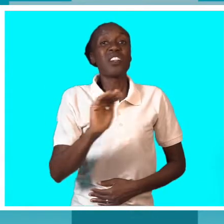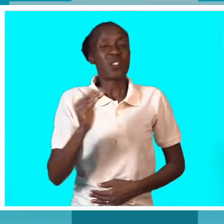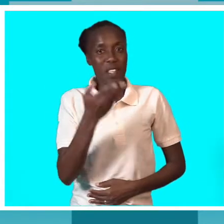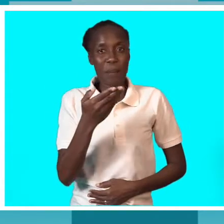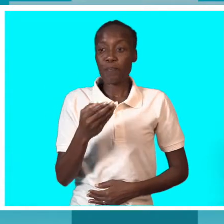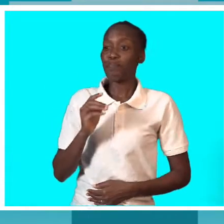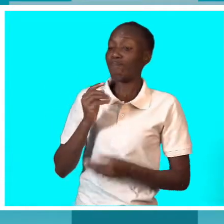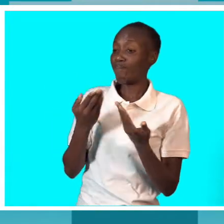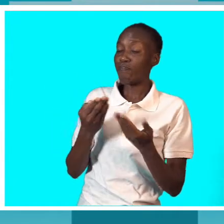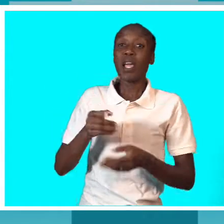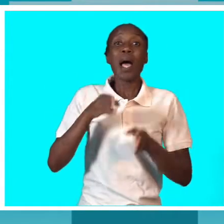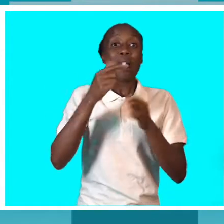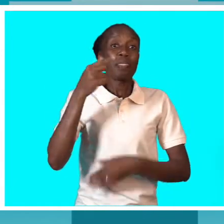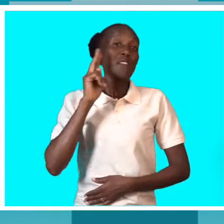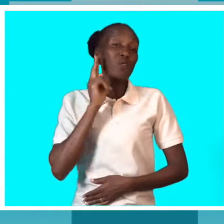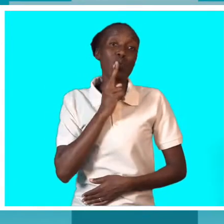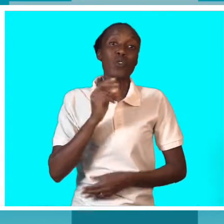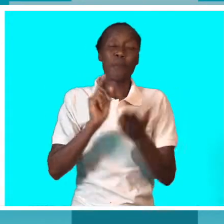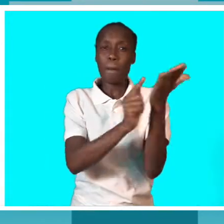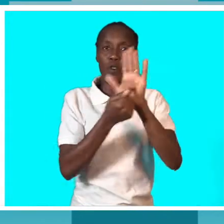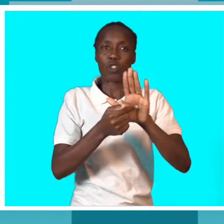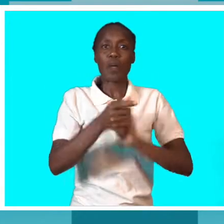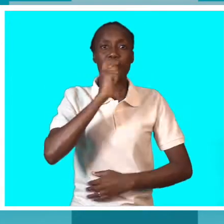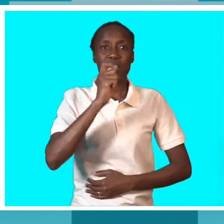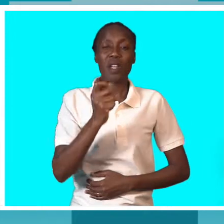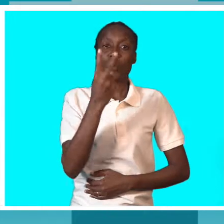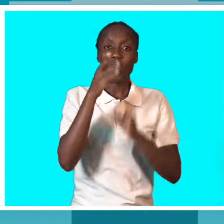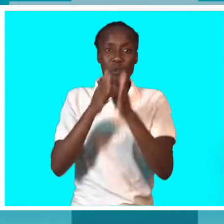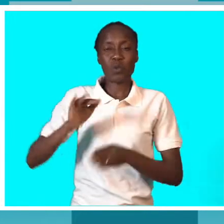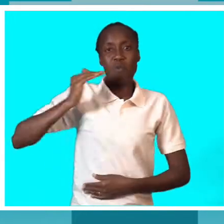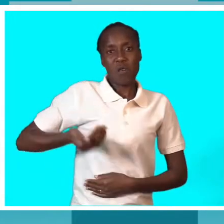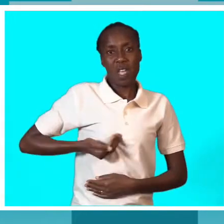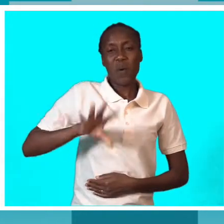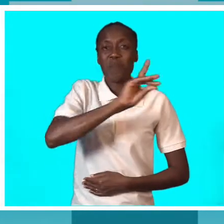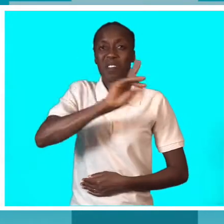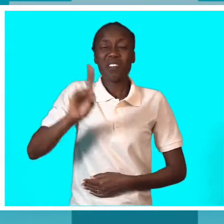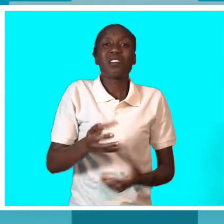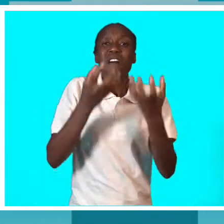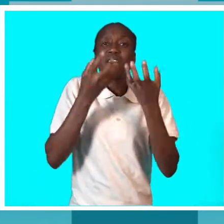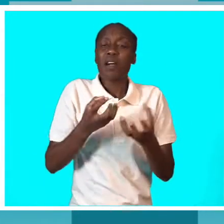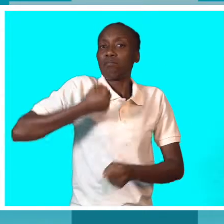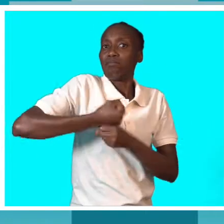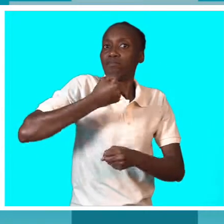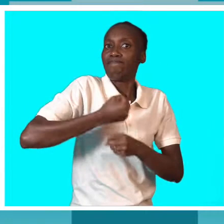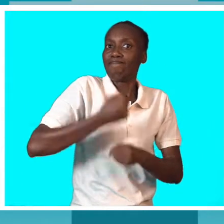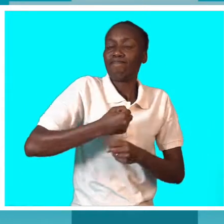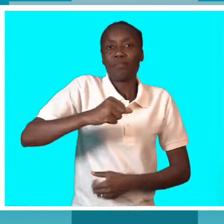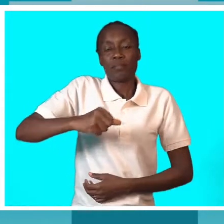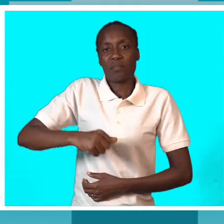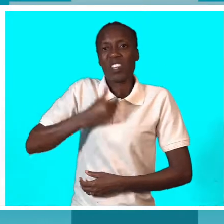deficiência na cidade de Chimoio, por falta de emprego e eles recorreram a cursos profissionais.